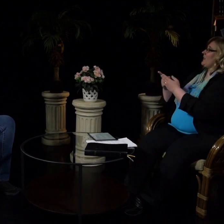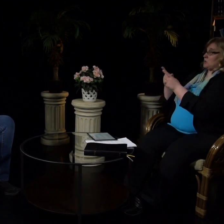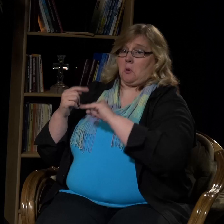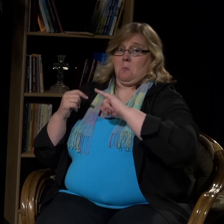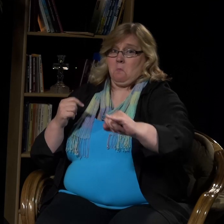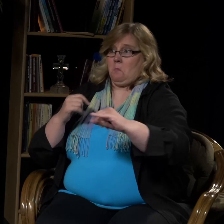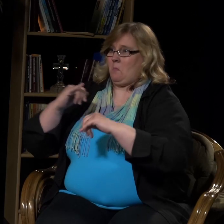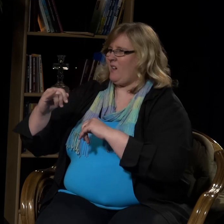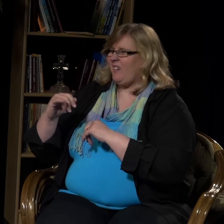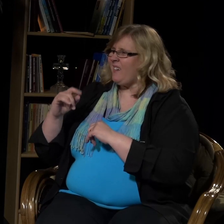antavaisia.